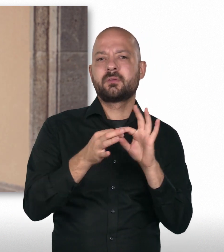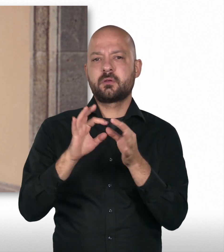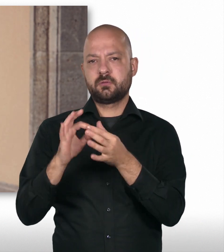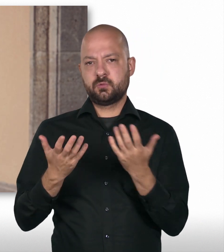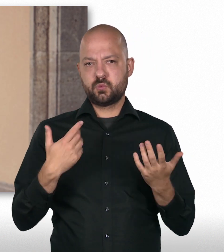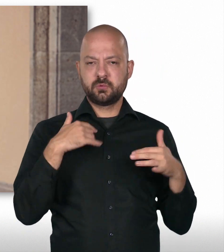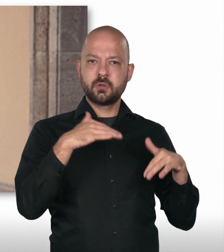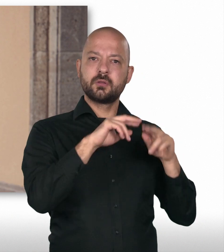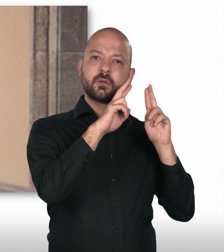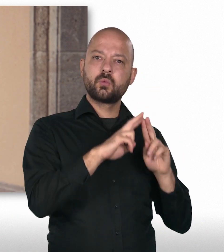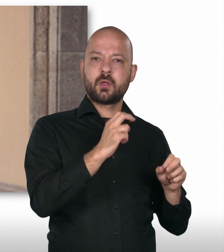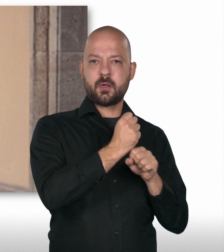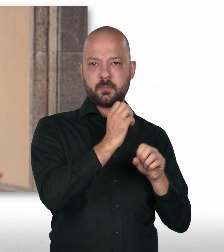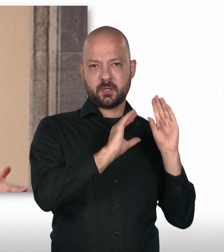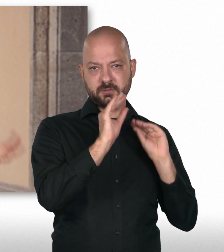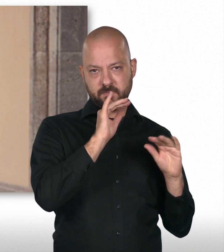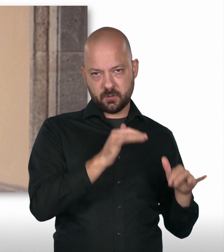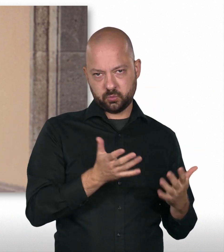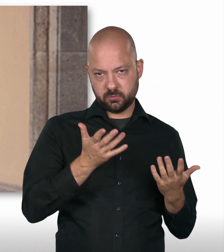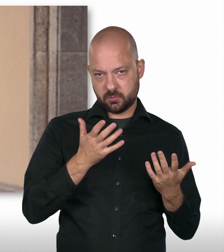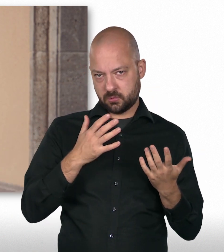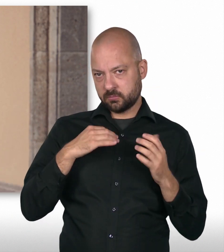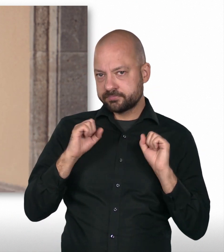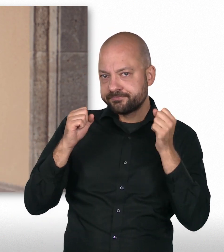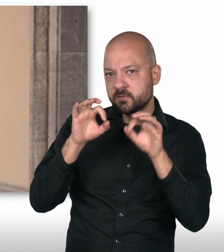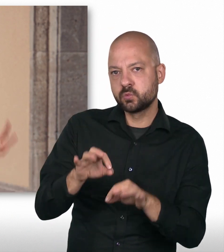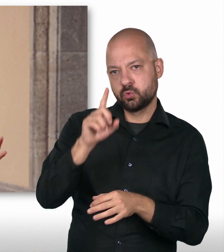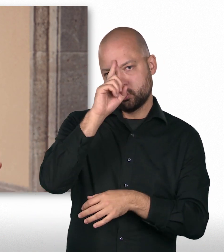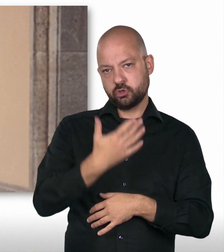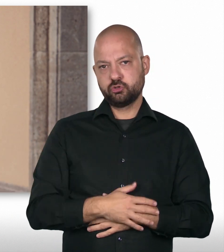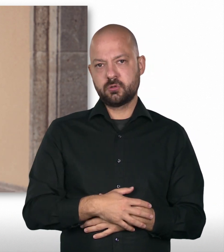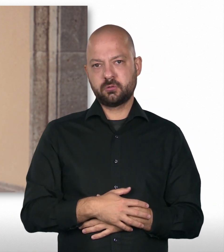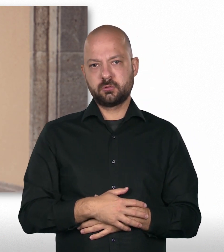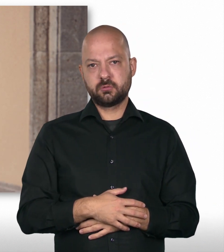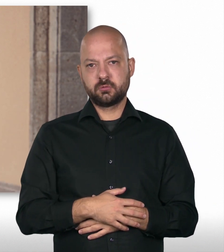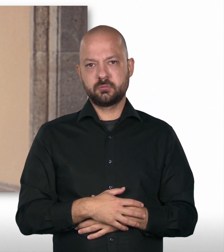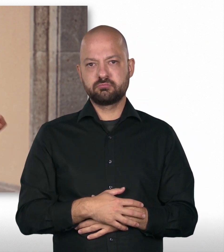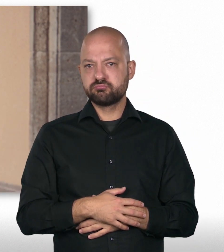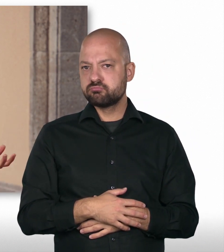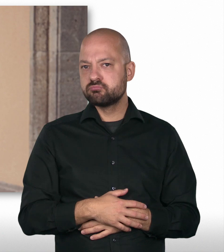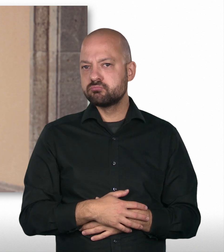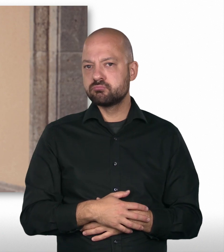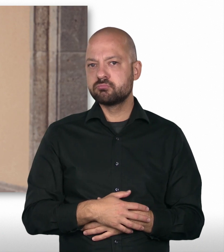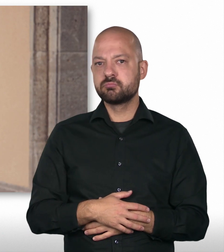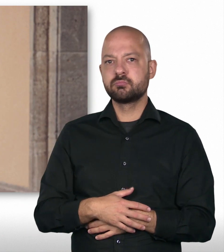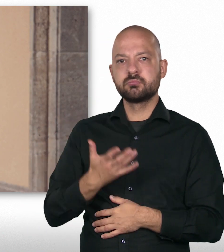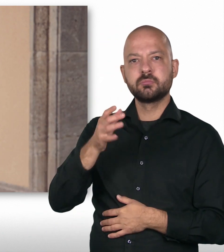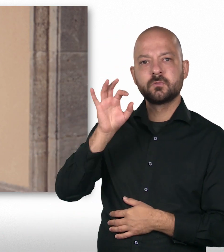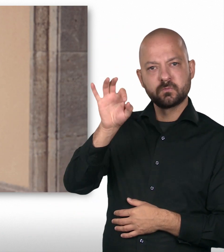mich die ideale Kombination ist, aus internationaler Arbeitserfahrung und gleichzeitig auch für Deutschland zu arbeiten sozusagen. Gab